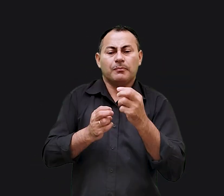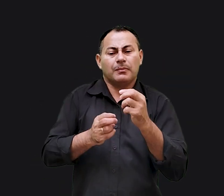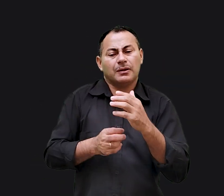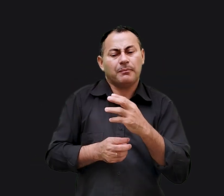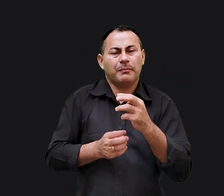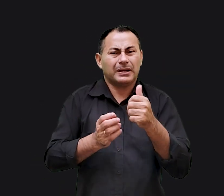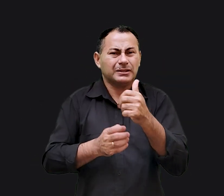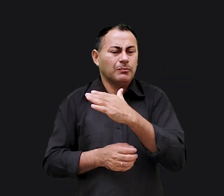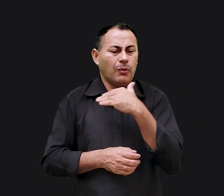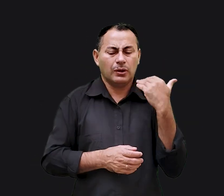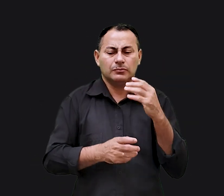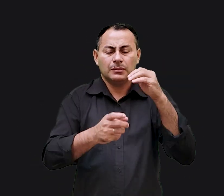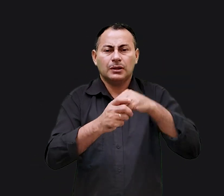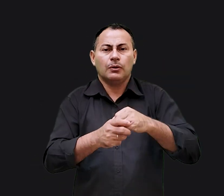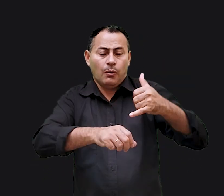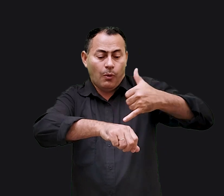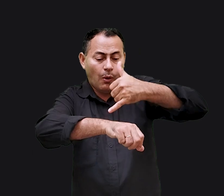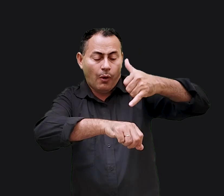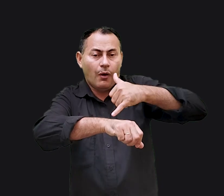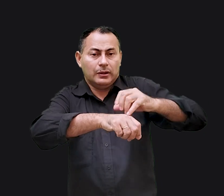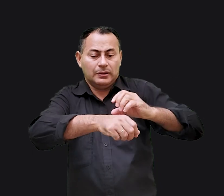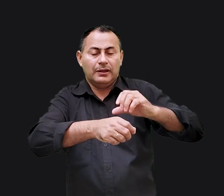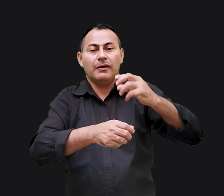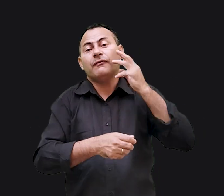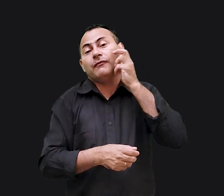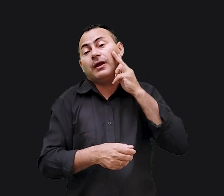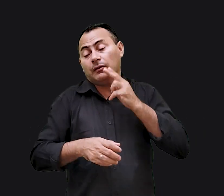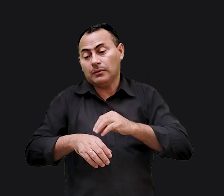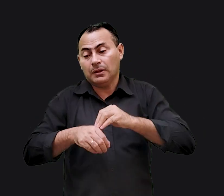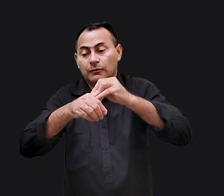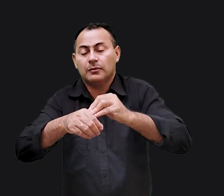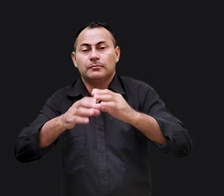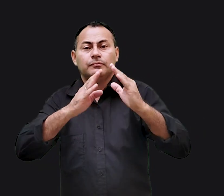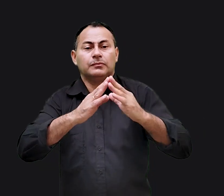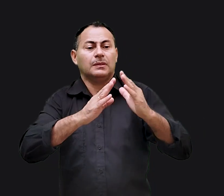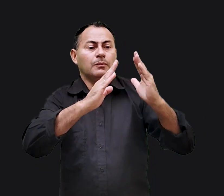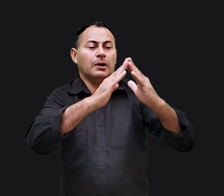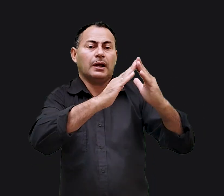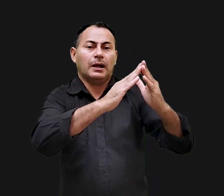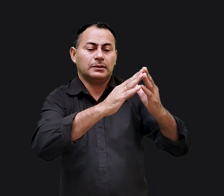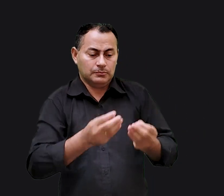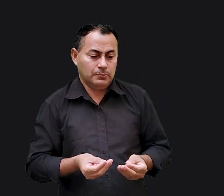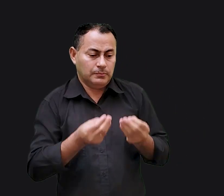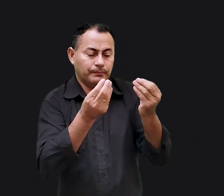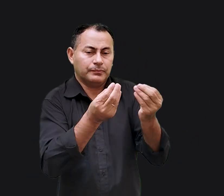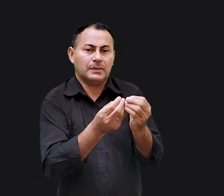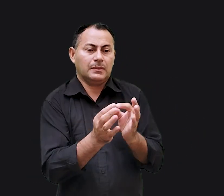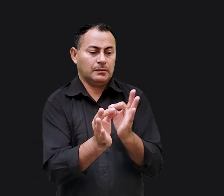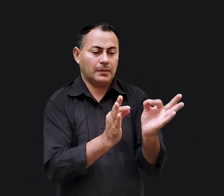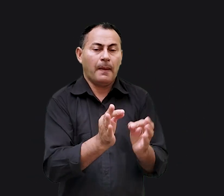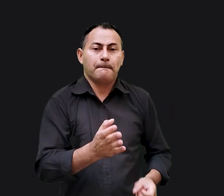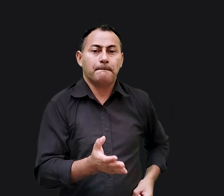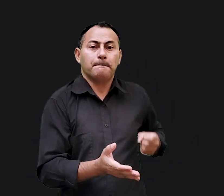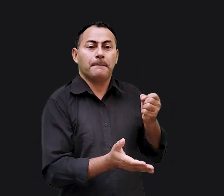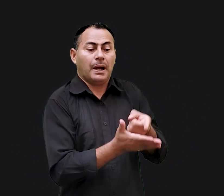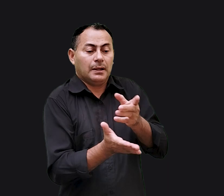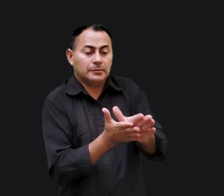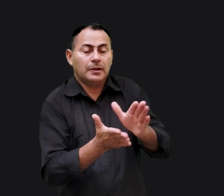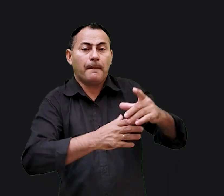dado como morto na estrada, e que colocou óleo e vinho nas feridas, levou o ferido para uma hospedaria e ofereceu-se para pagar as